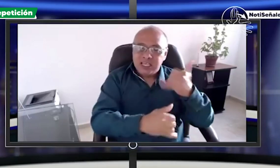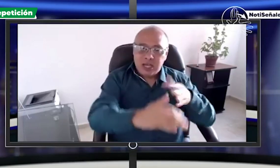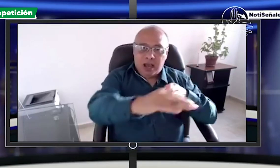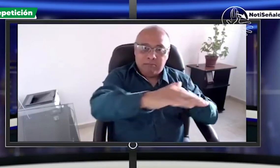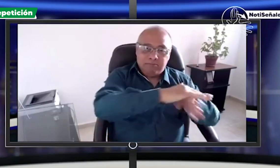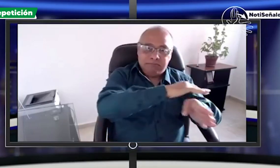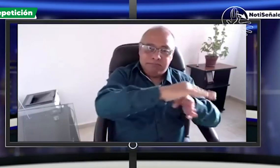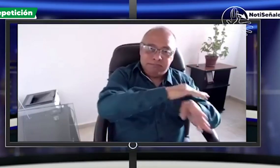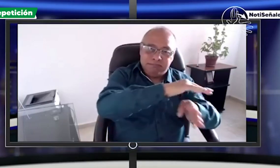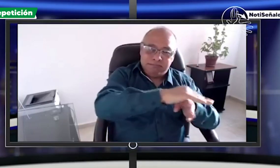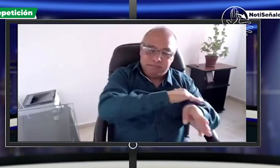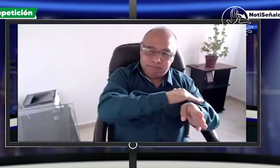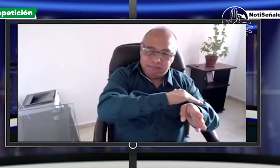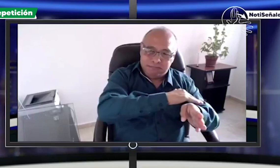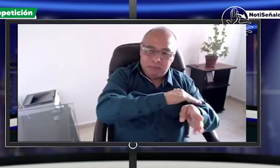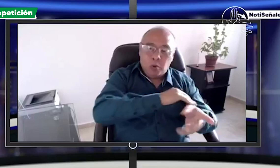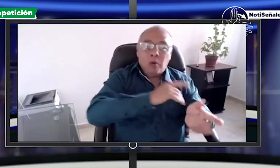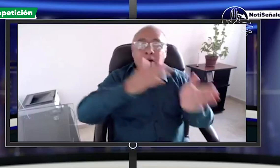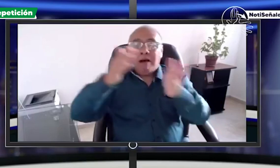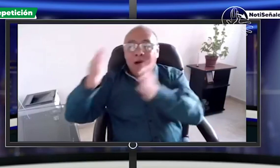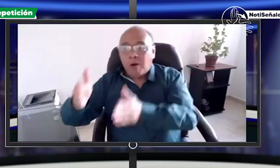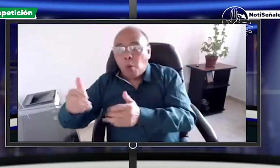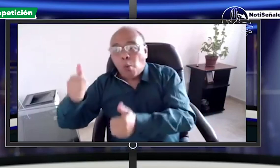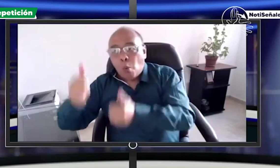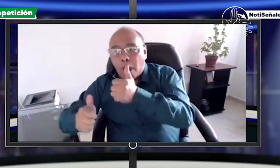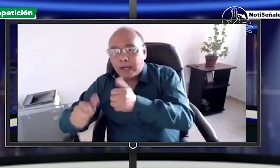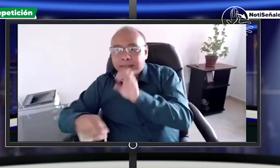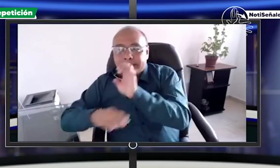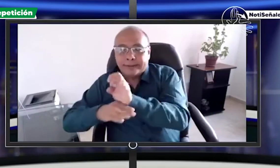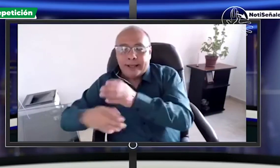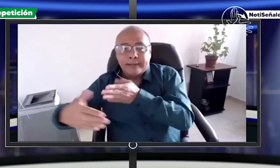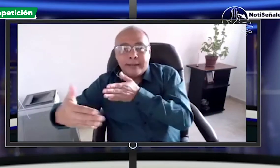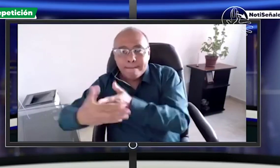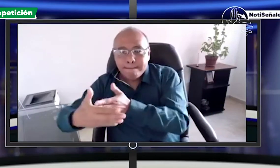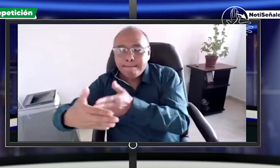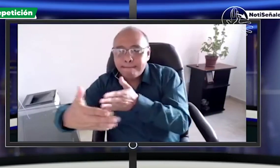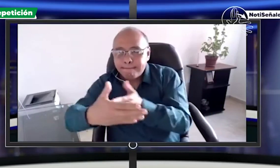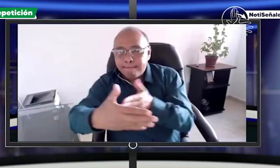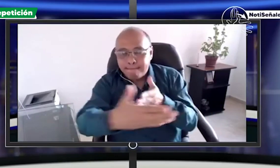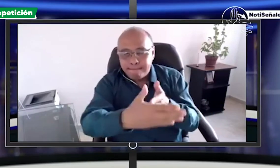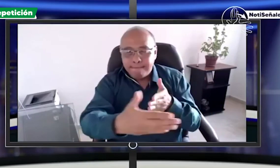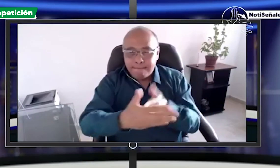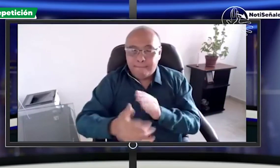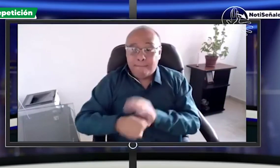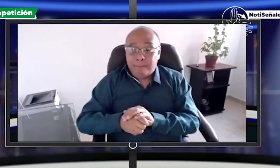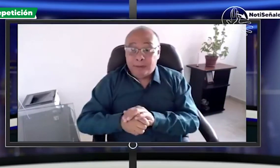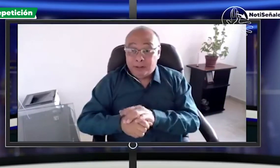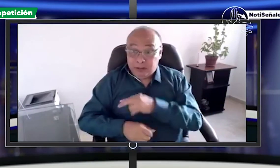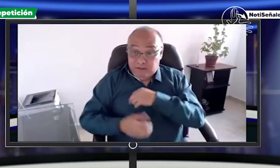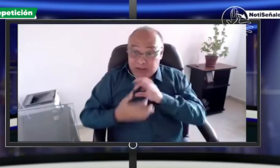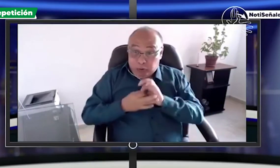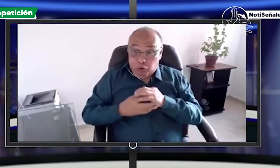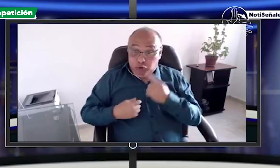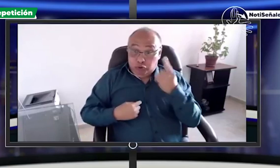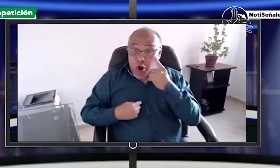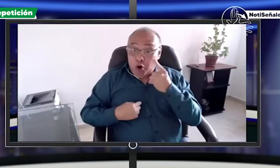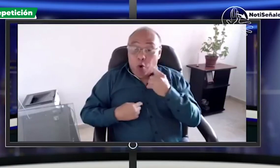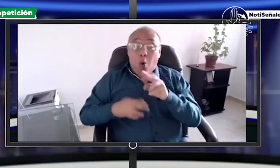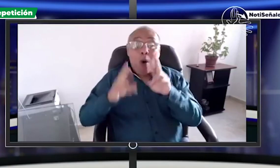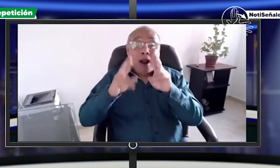nosotros seguiremos trabajando mostrando entidades que son accesibles y entidades que todavía tienen esas barreras en